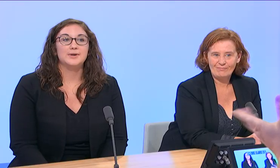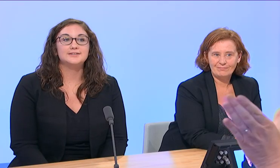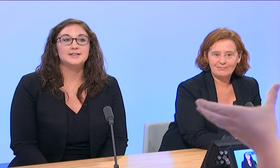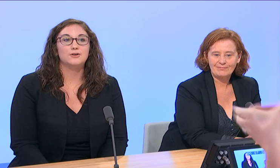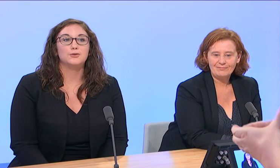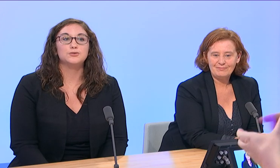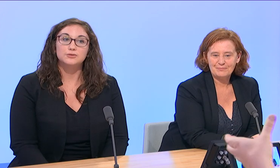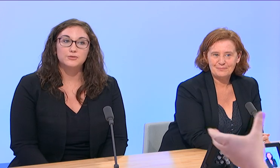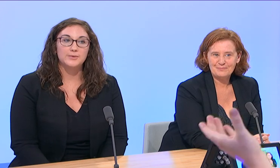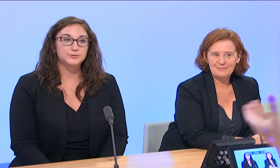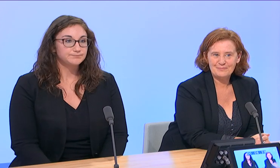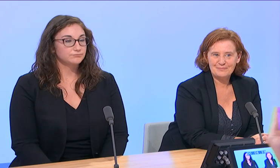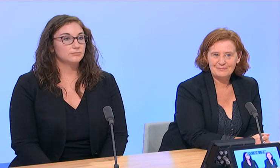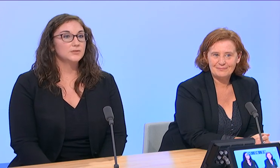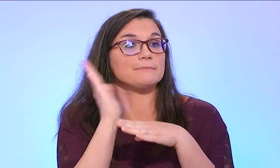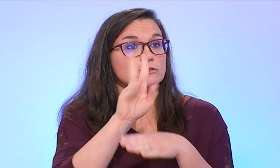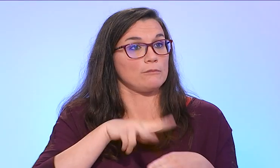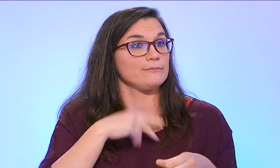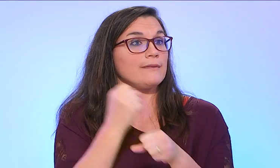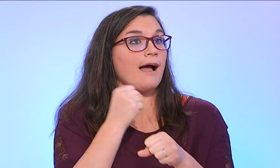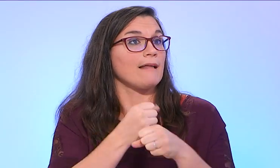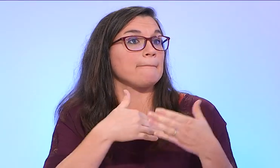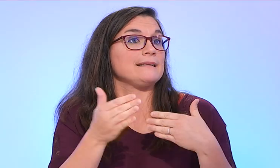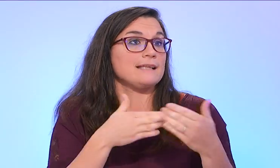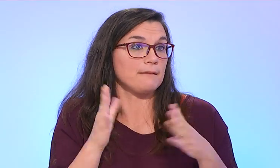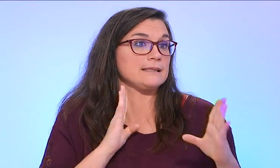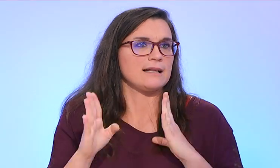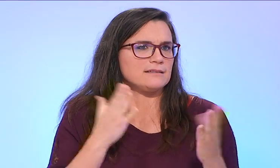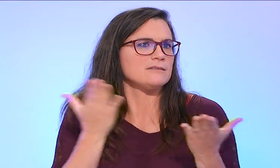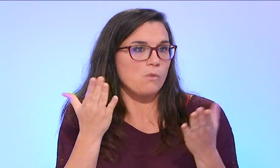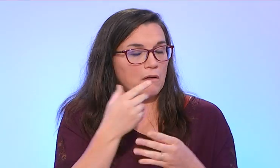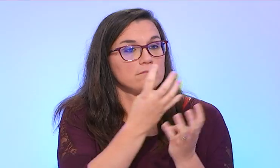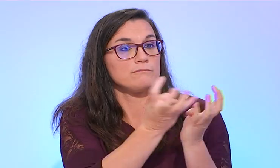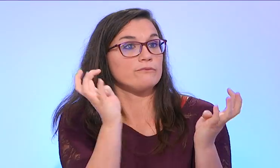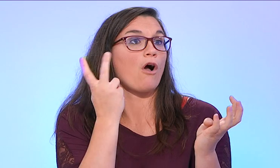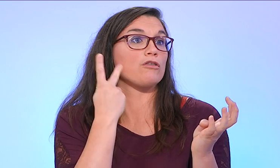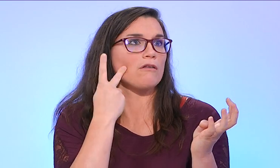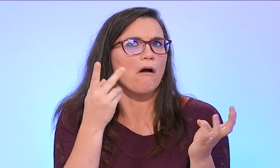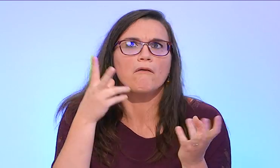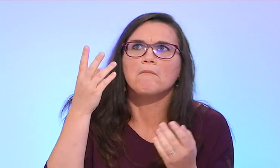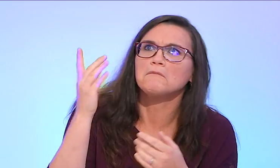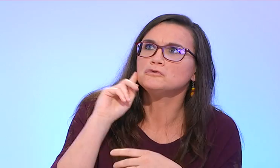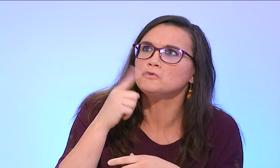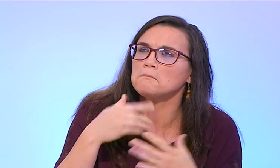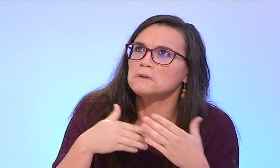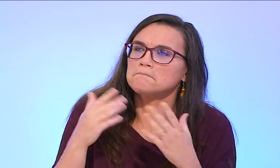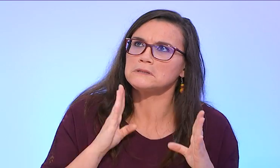passé au centre de formation. Je suis intervenue une fois pour présenter mon métier et mon travail. Donc, j'étais devant un public